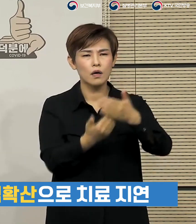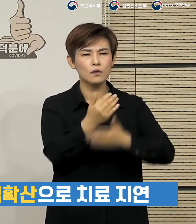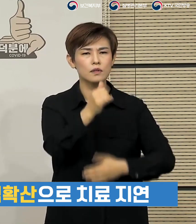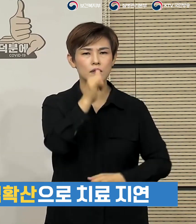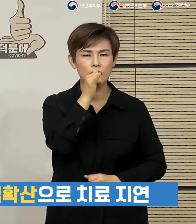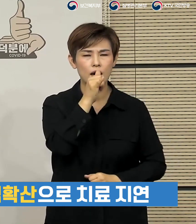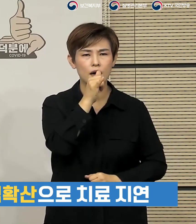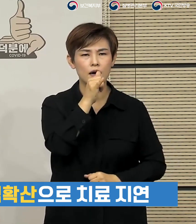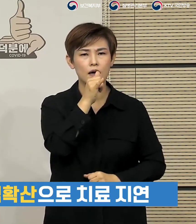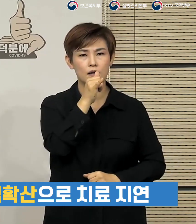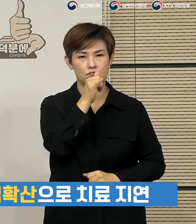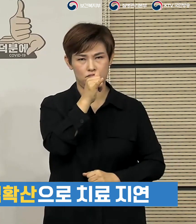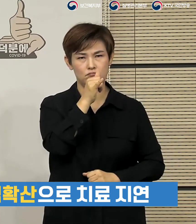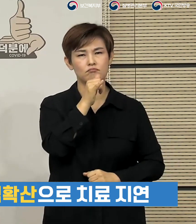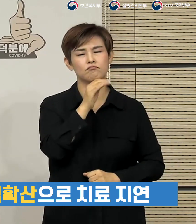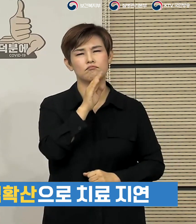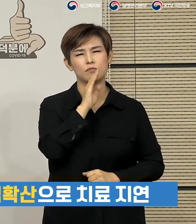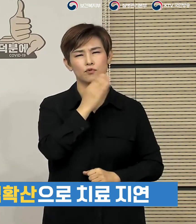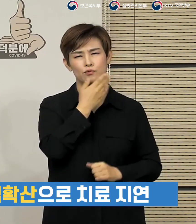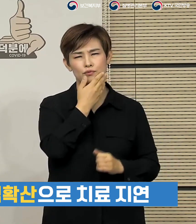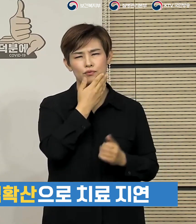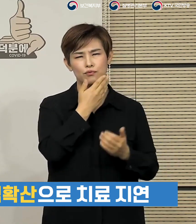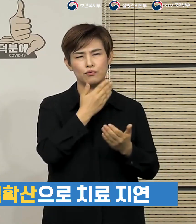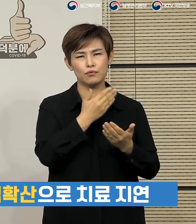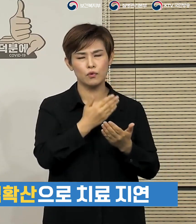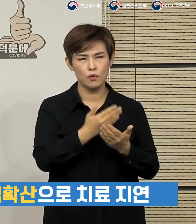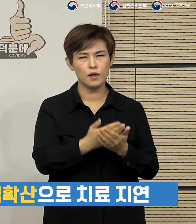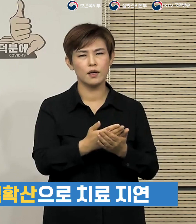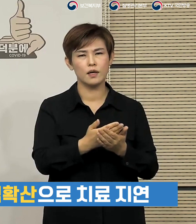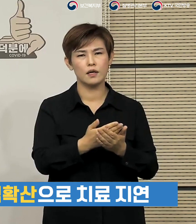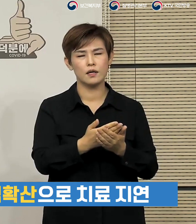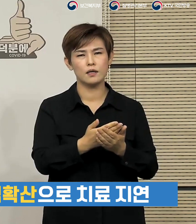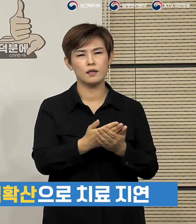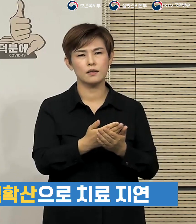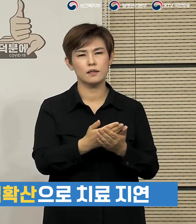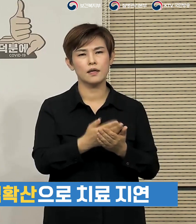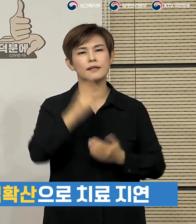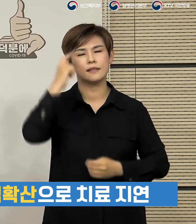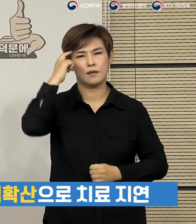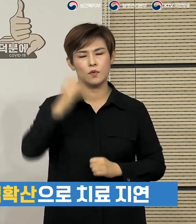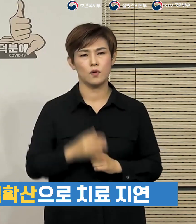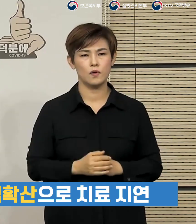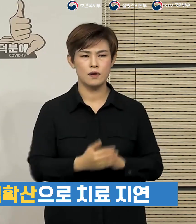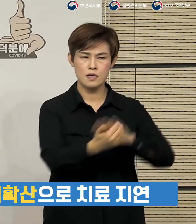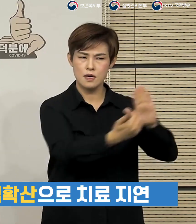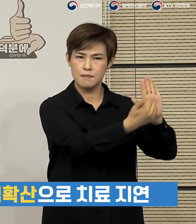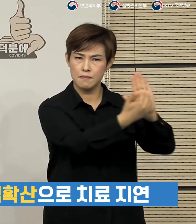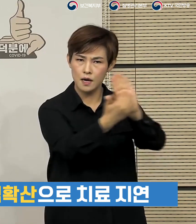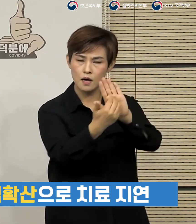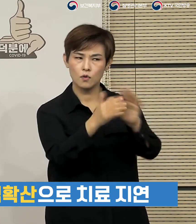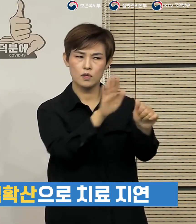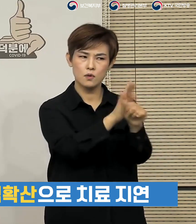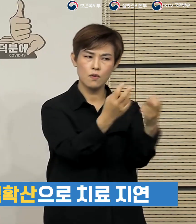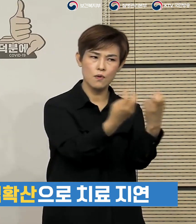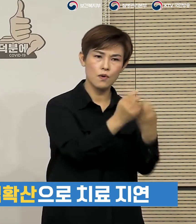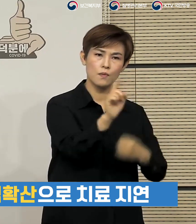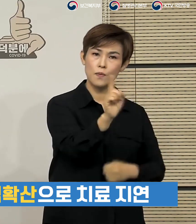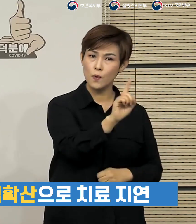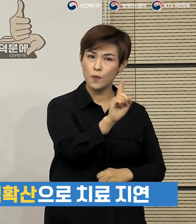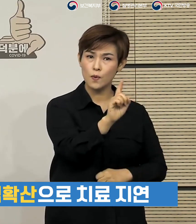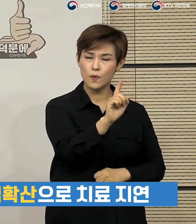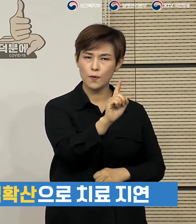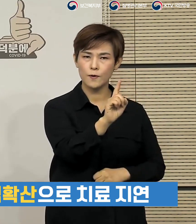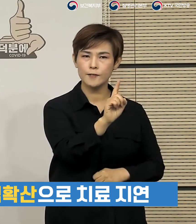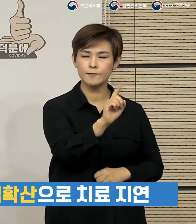저희로서도 매우 중요한 정책적 과제이고 이를 예방하고 어떻게 지원할 것인가 하는 것이